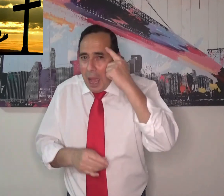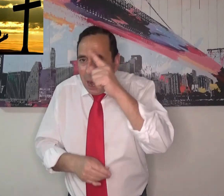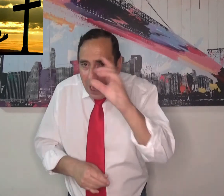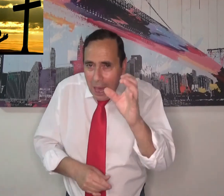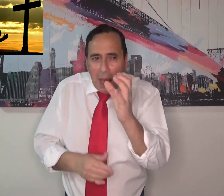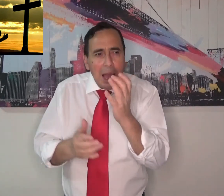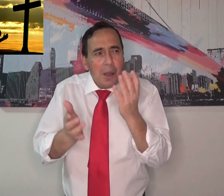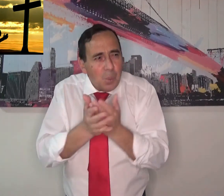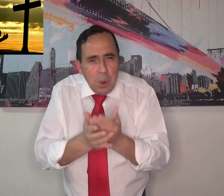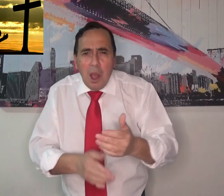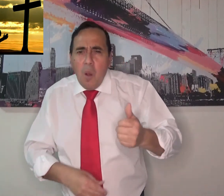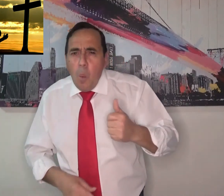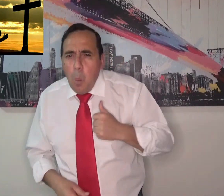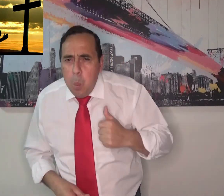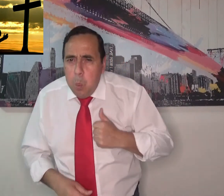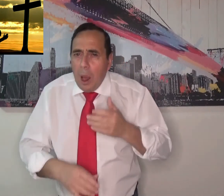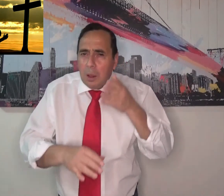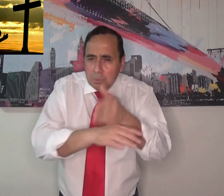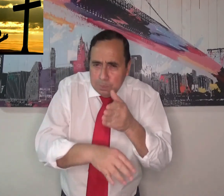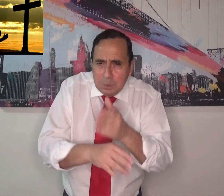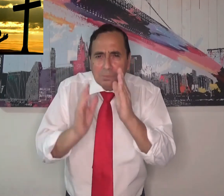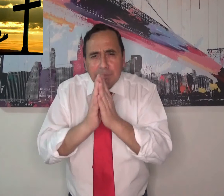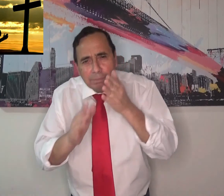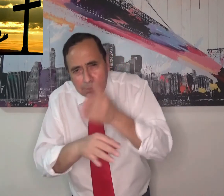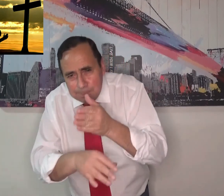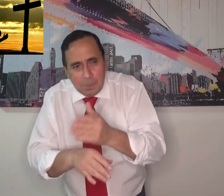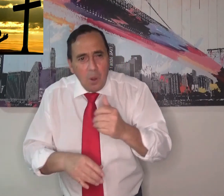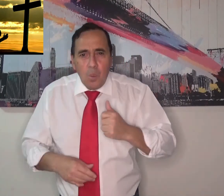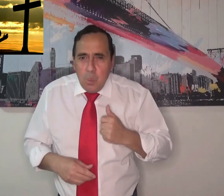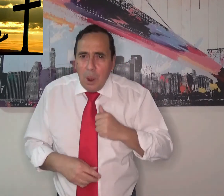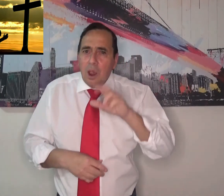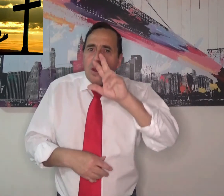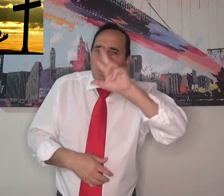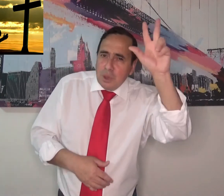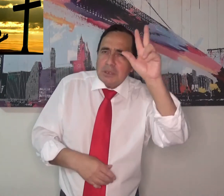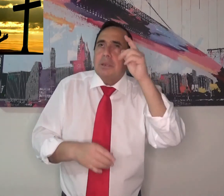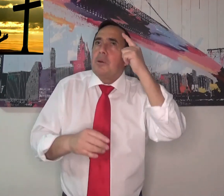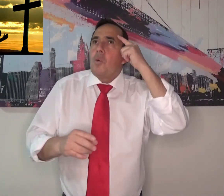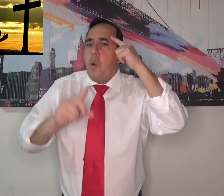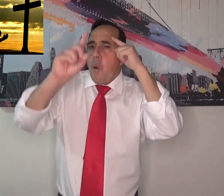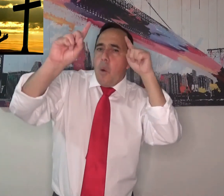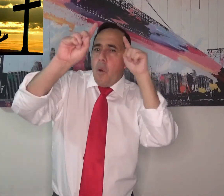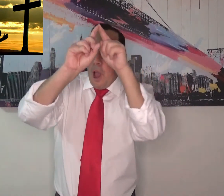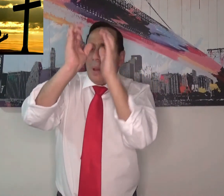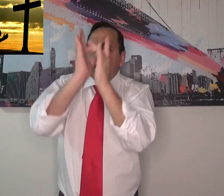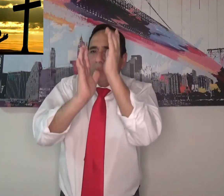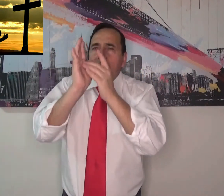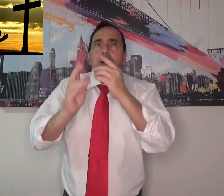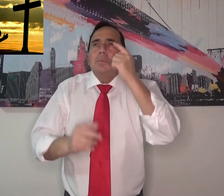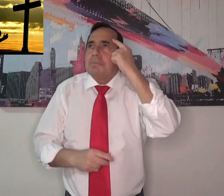la corona de la vida. Debemos aceptar el evangelio, cumplir la ley de Dios, aceptar lo que